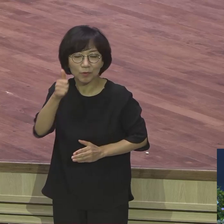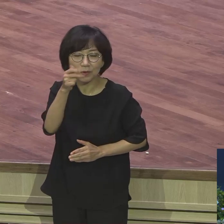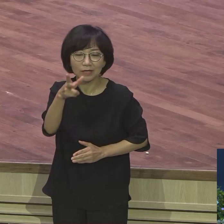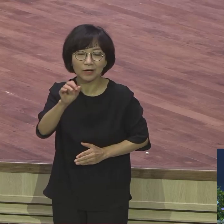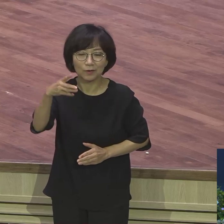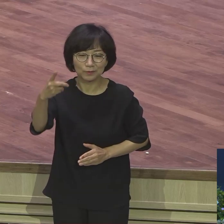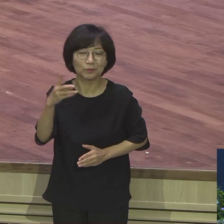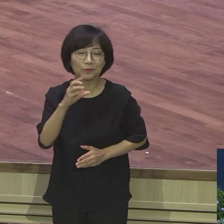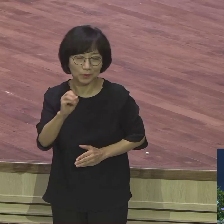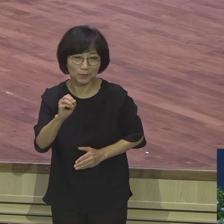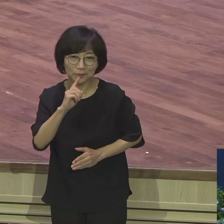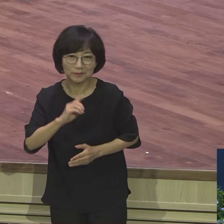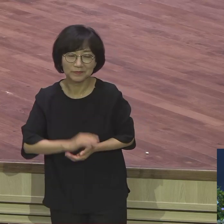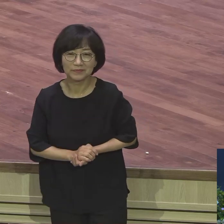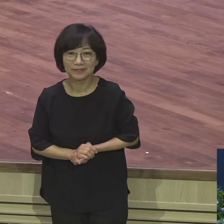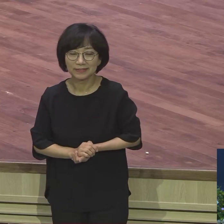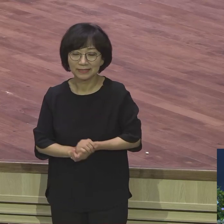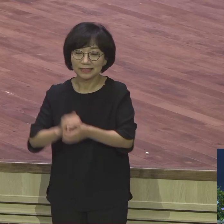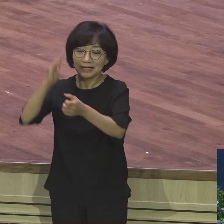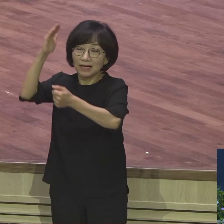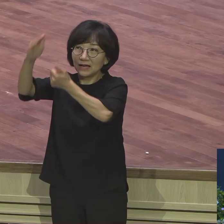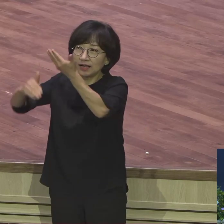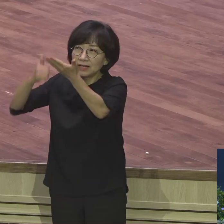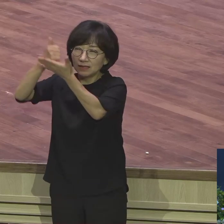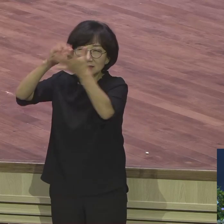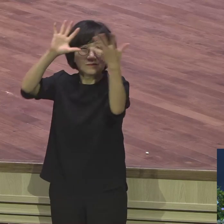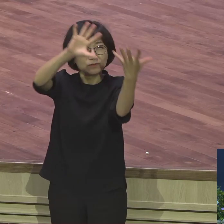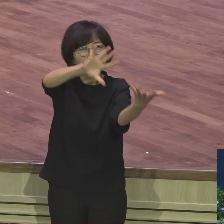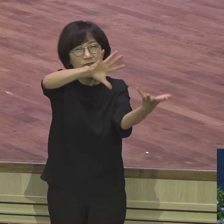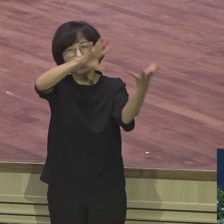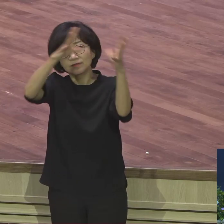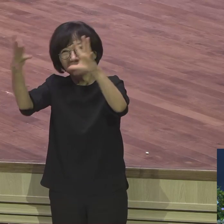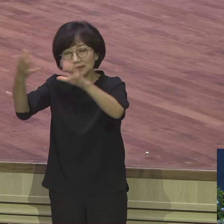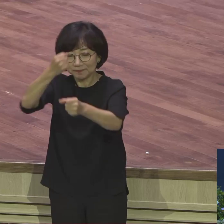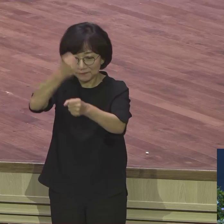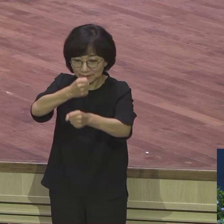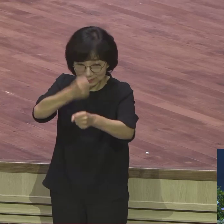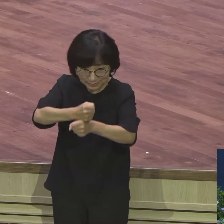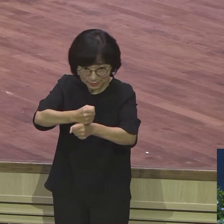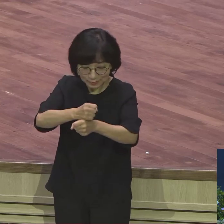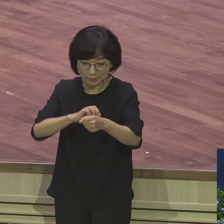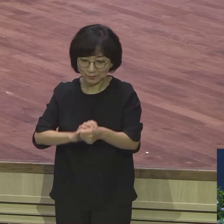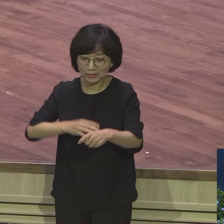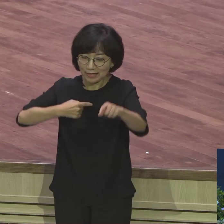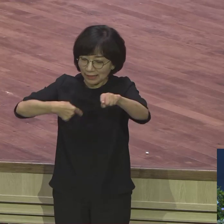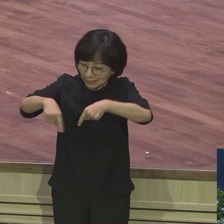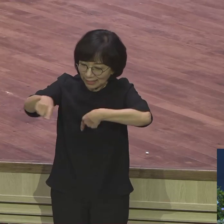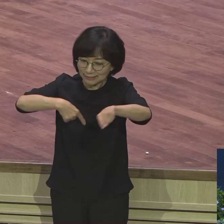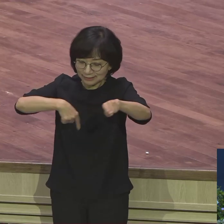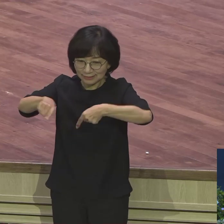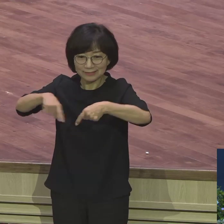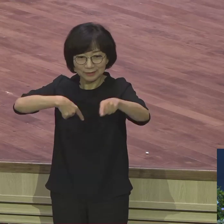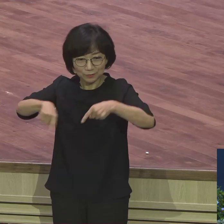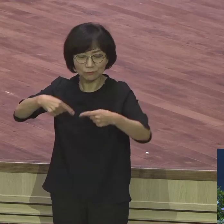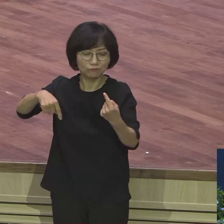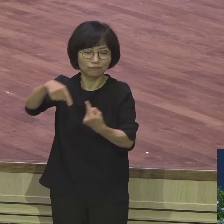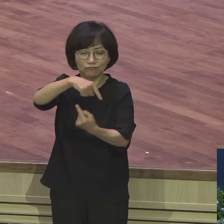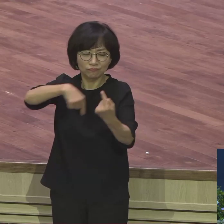하나님은 우주 마물을 창조하시고 다스리고 저자말로 섭리하시고 지금 계시는 이 창조주